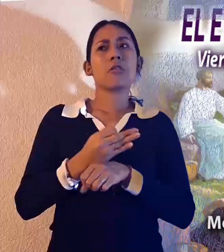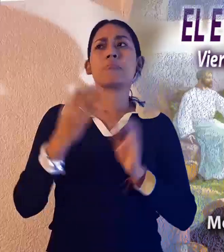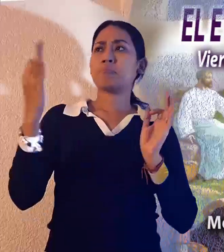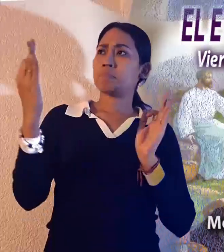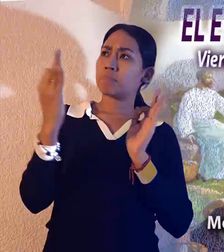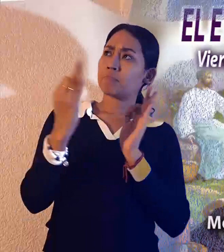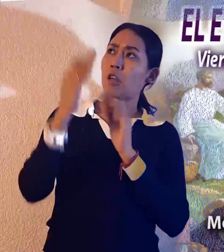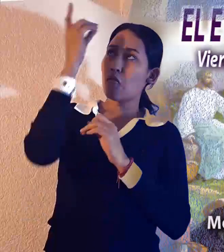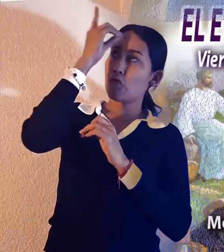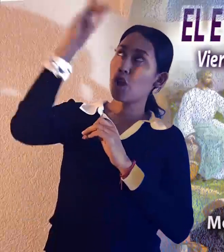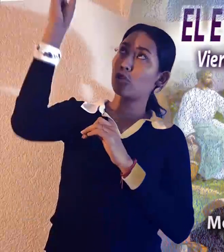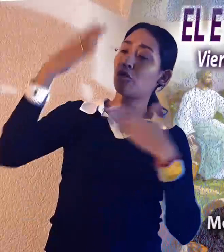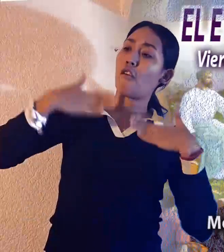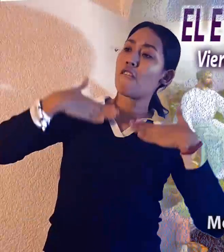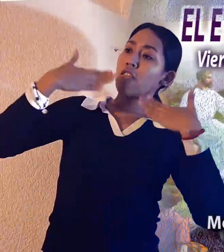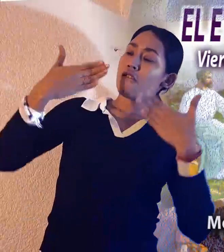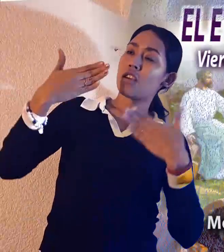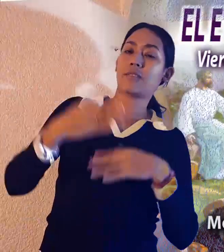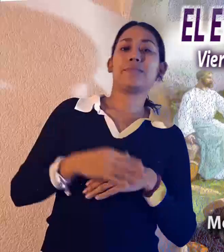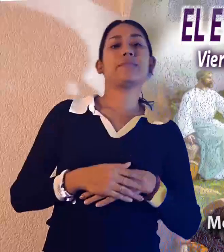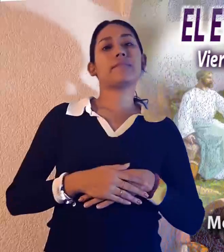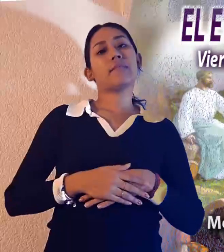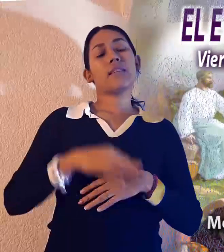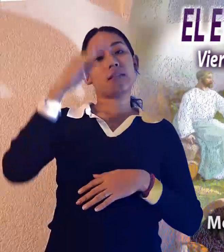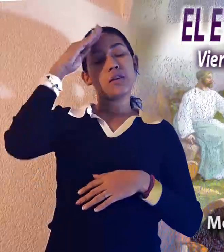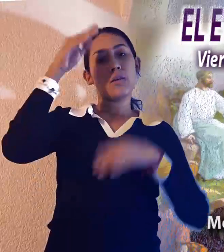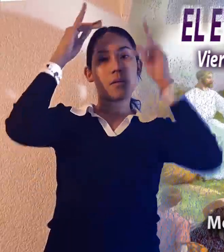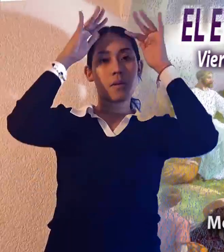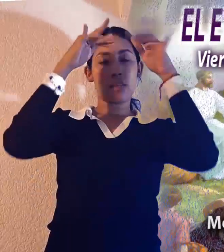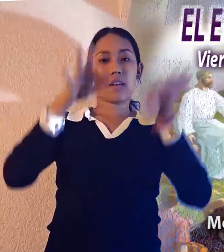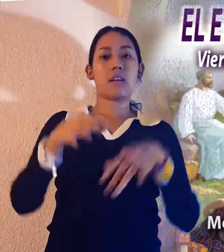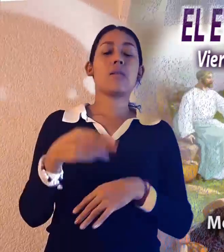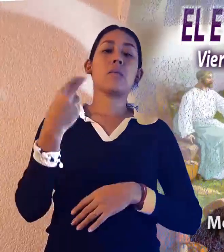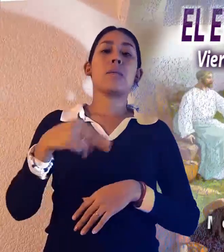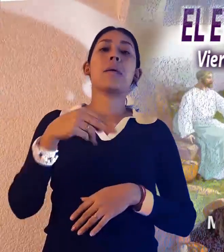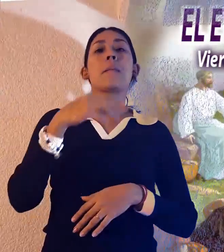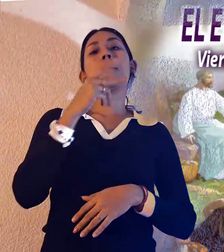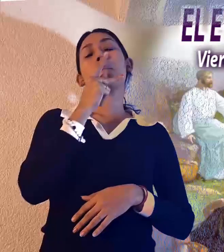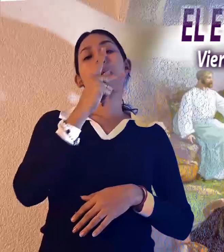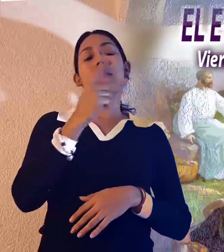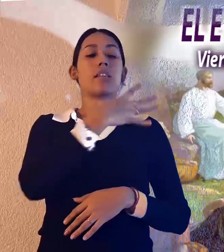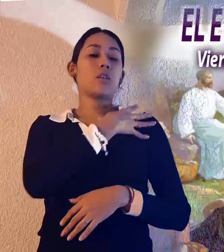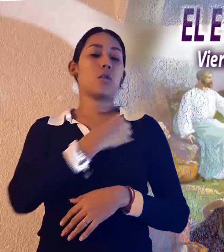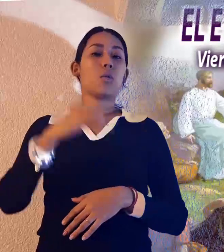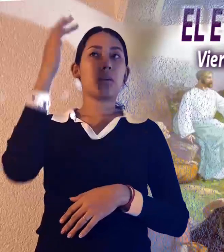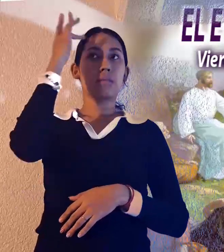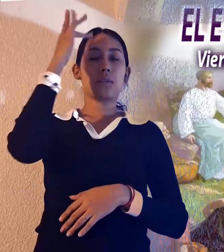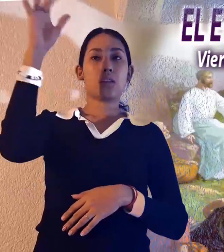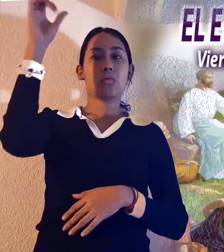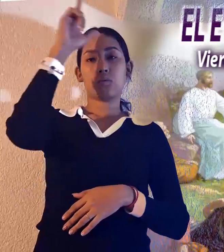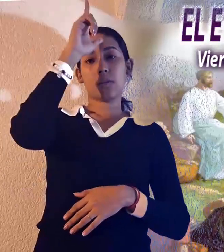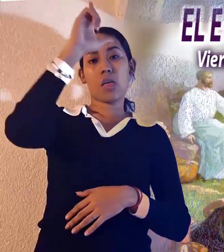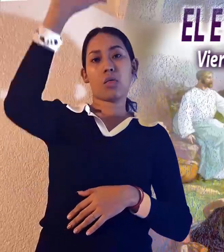confiando mucho en su bondad. El Señor te bendiga en nombre del Padre y del Hijo y del